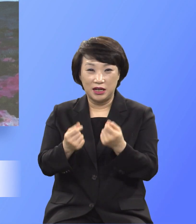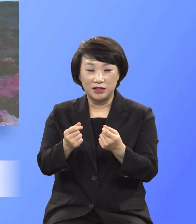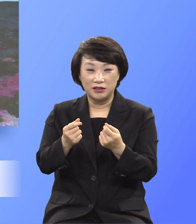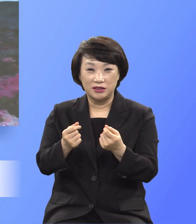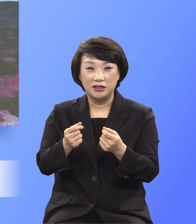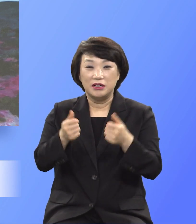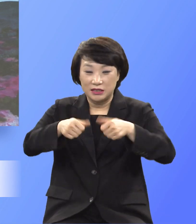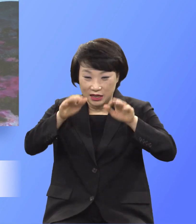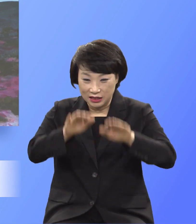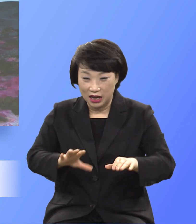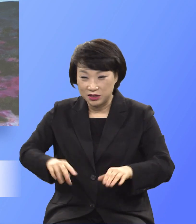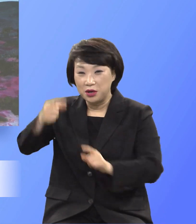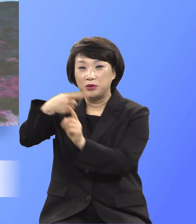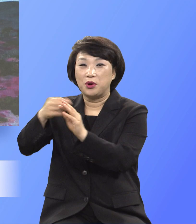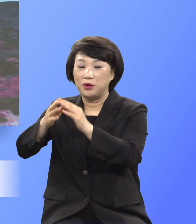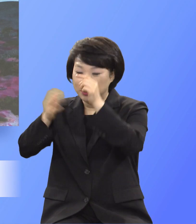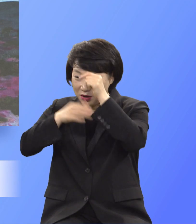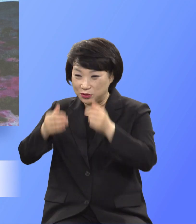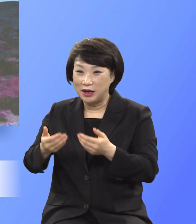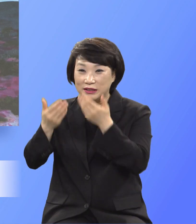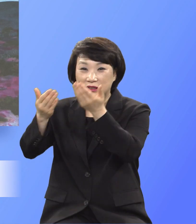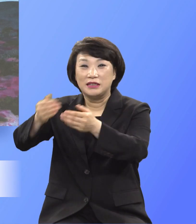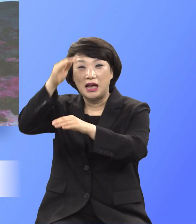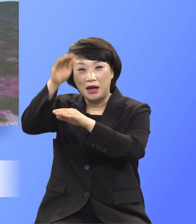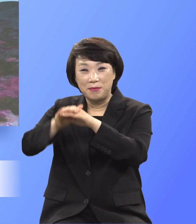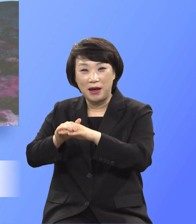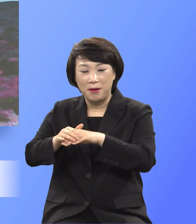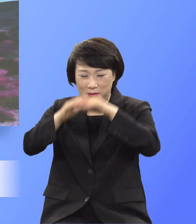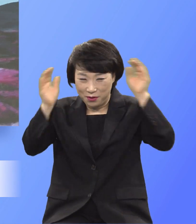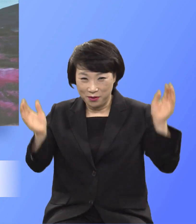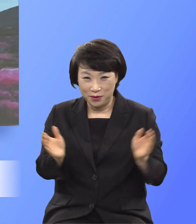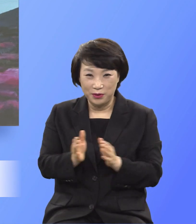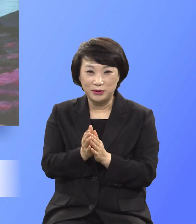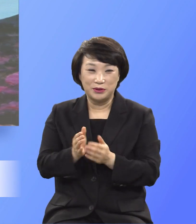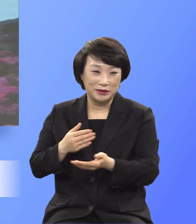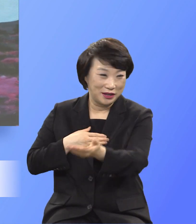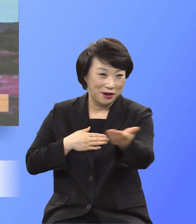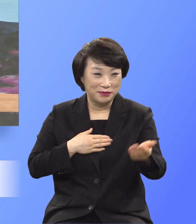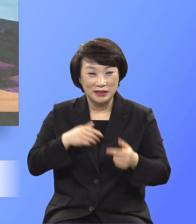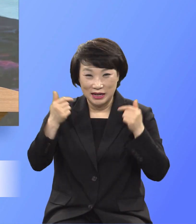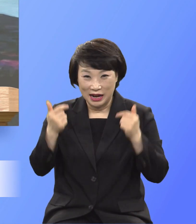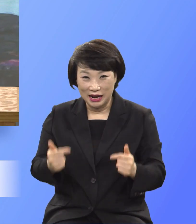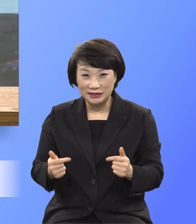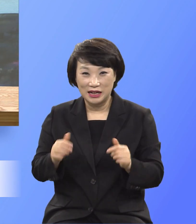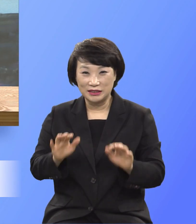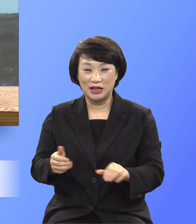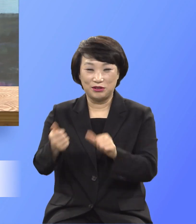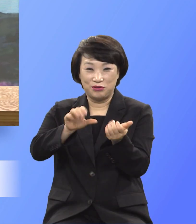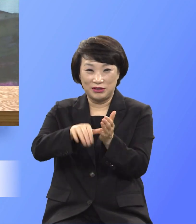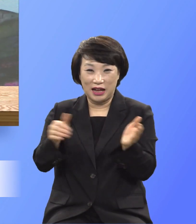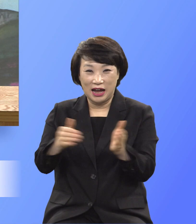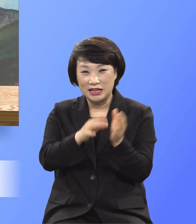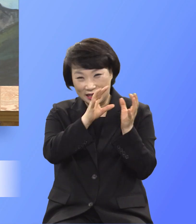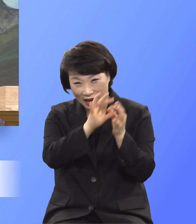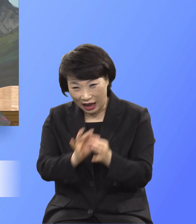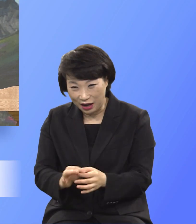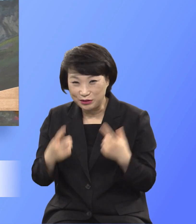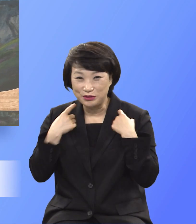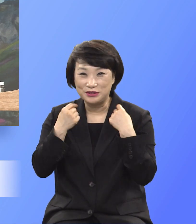초대교인들이 드렸던 예배의식이 여러분에게 항상 죽도록 이루어져 위대한